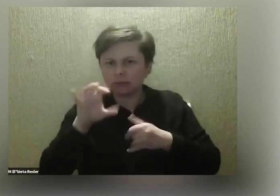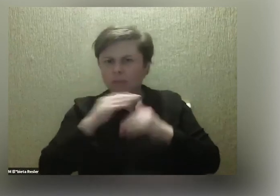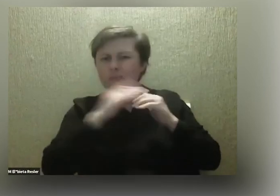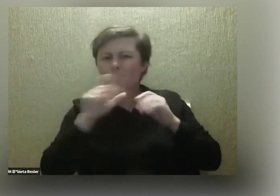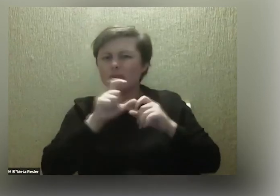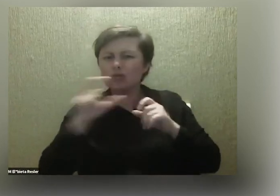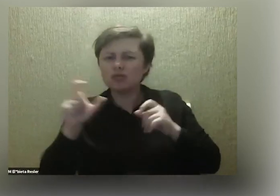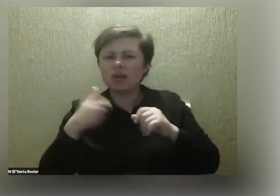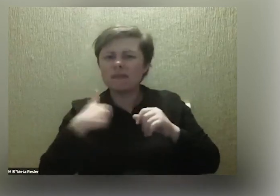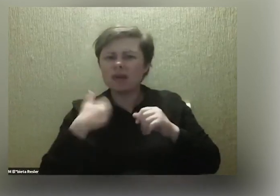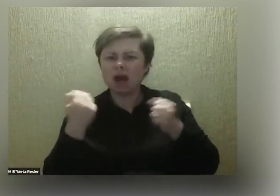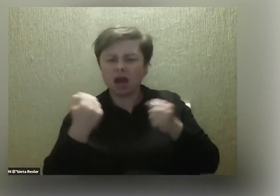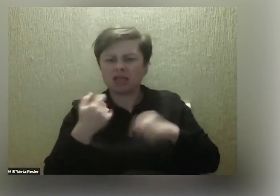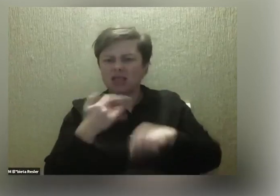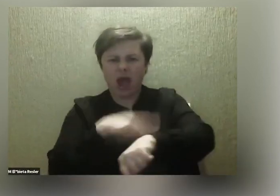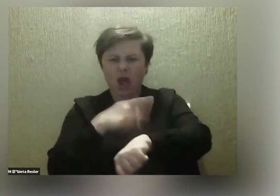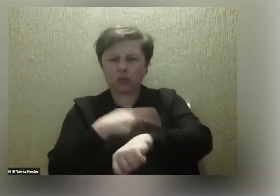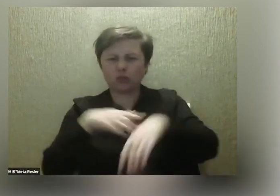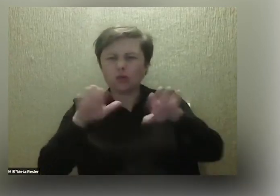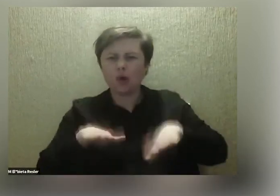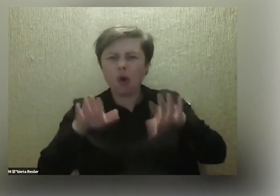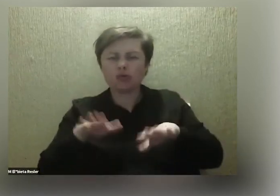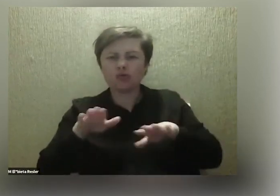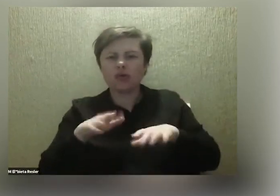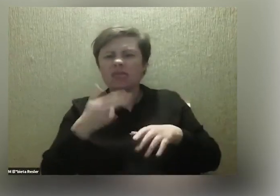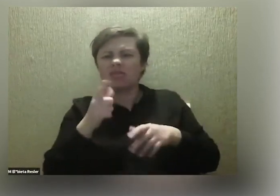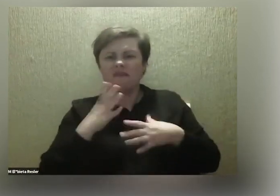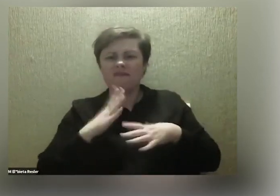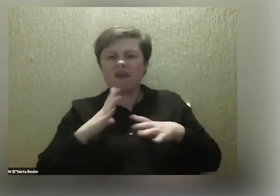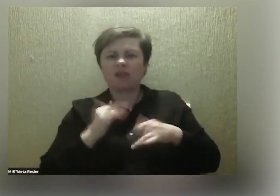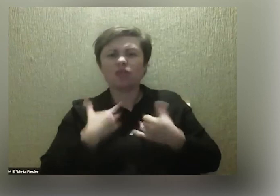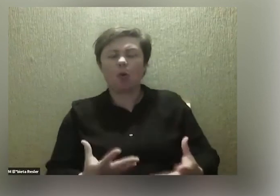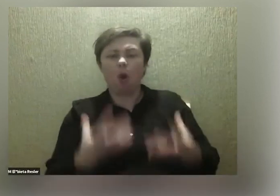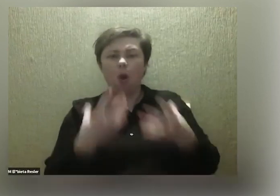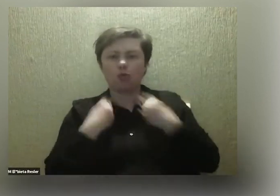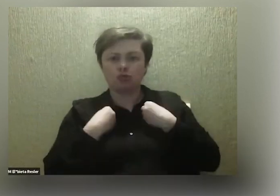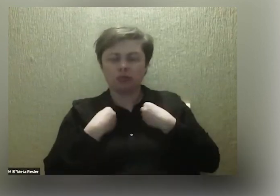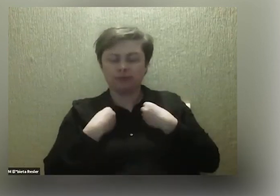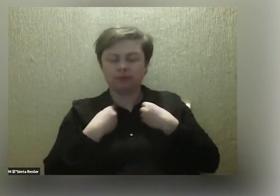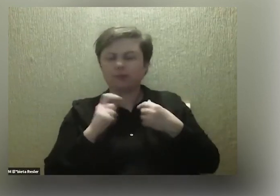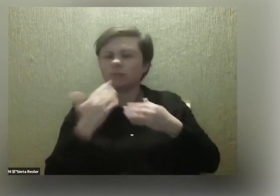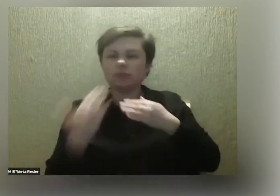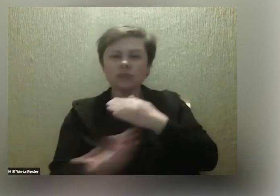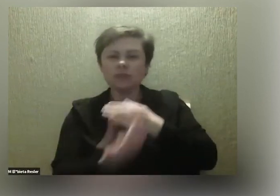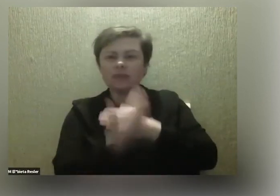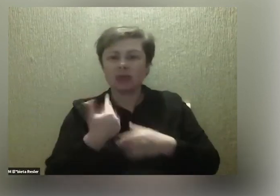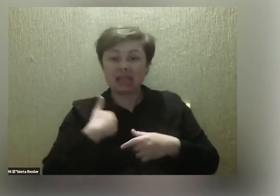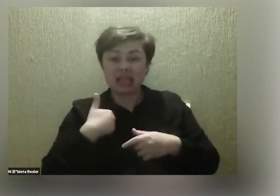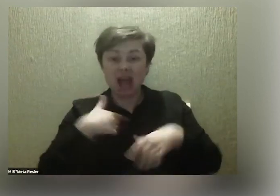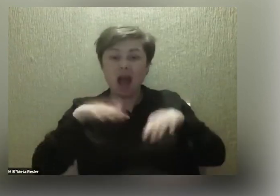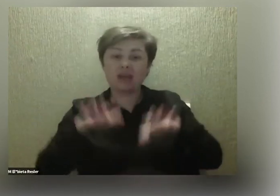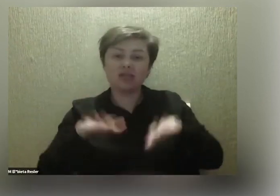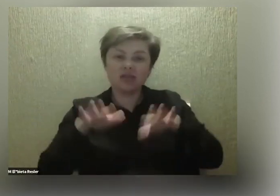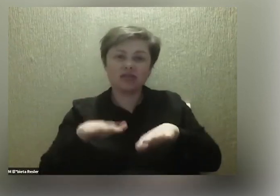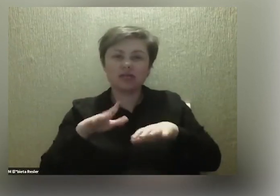który ja w to wkładam jest niewspółmierny do wartości, którą dostaję w zamian. Czyli jeżeli okazuje się, że spędziłem ostatnie, nie wiem,